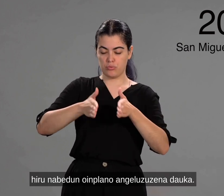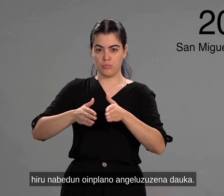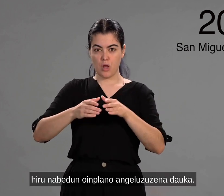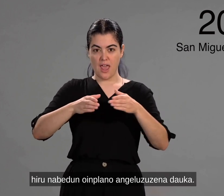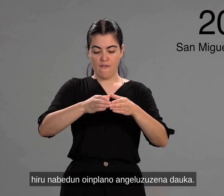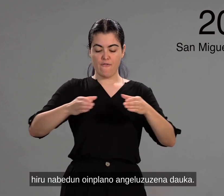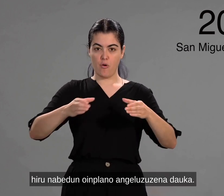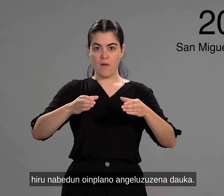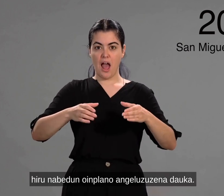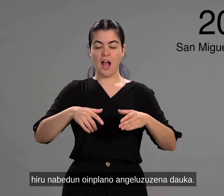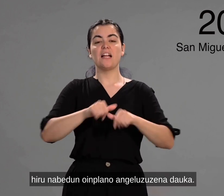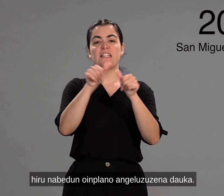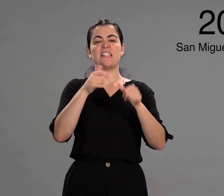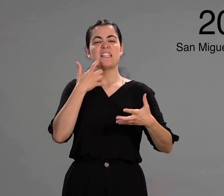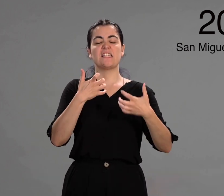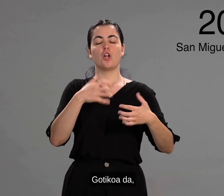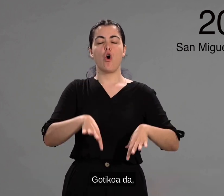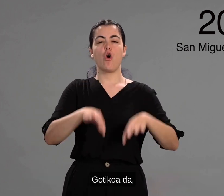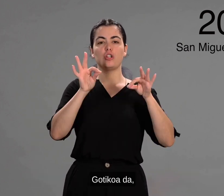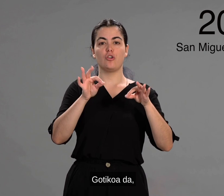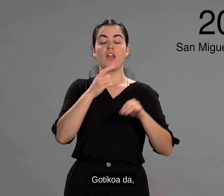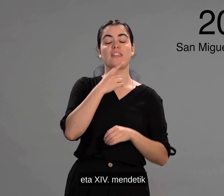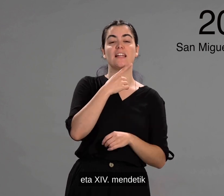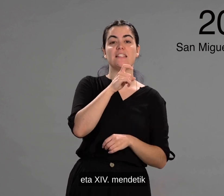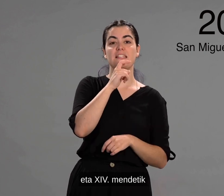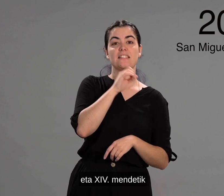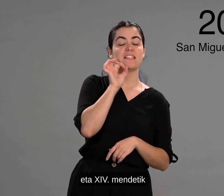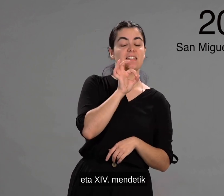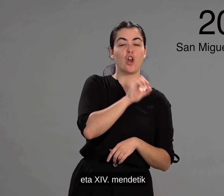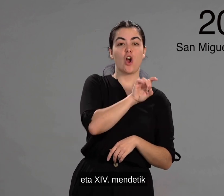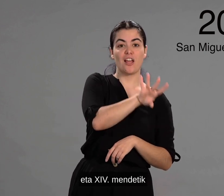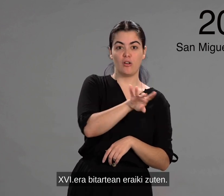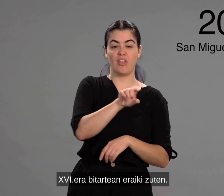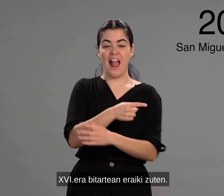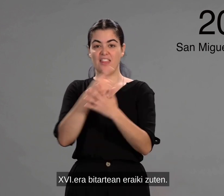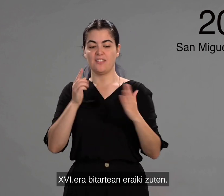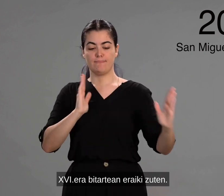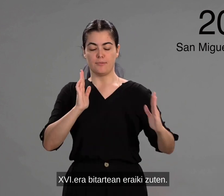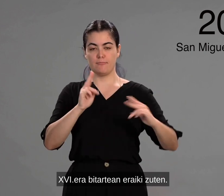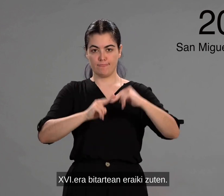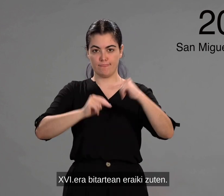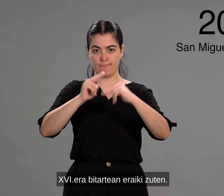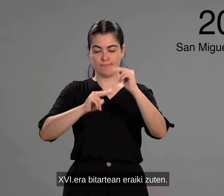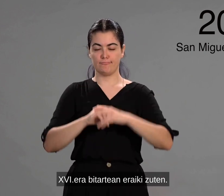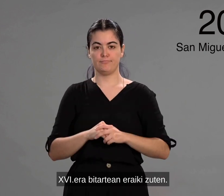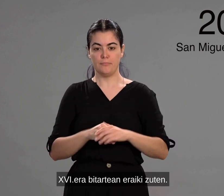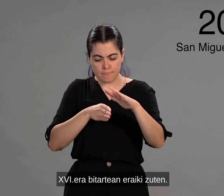plano angelu zuzena dauka. Gotikoa da eta amalaugarren mendetik amaseigarrenera bitartean eraikizuten.